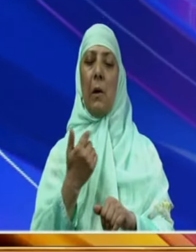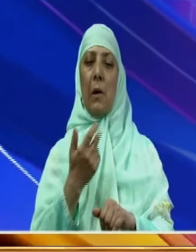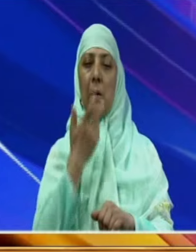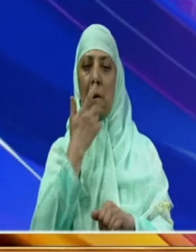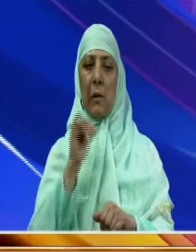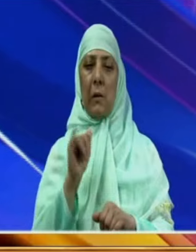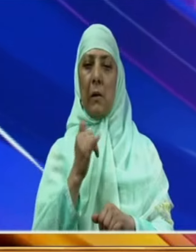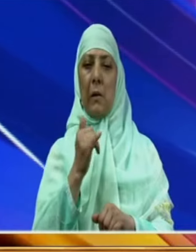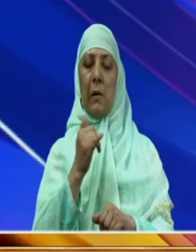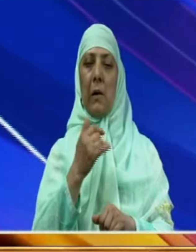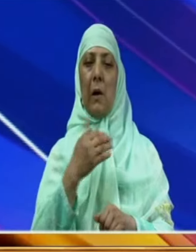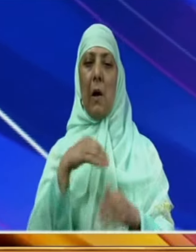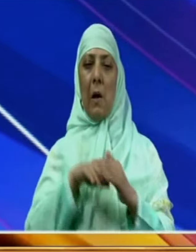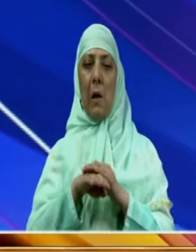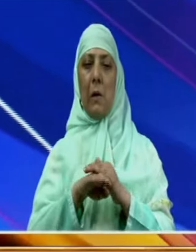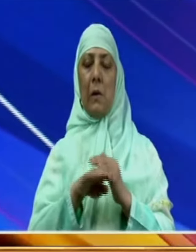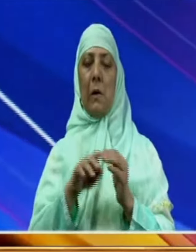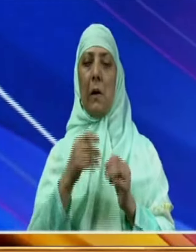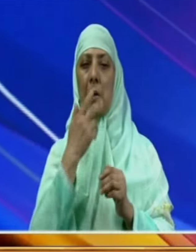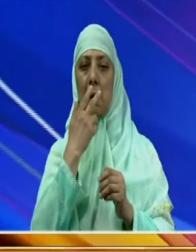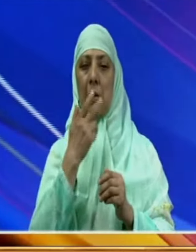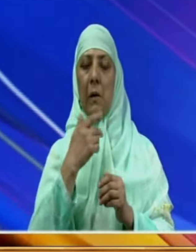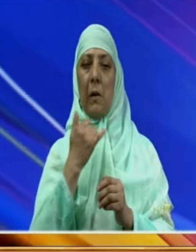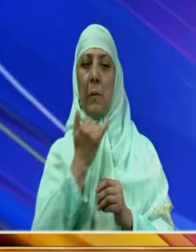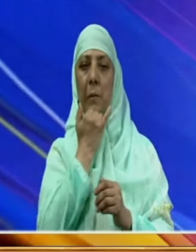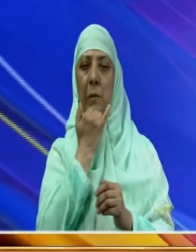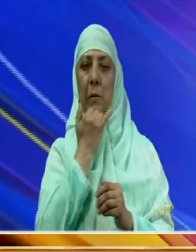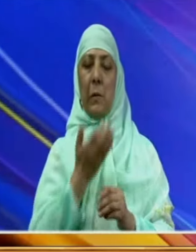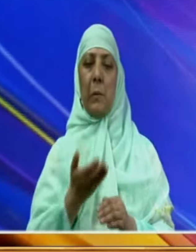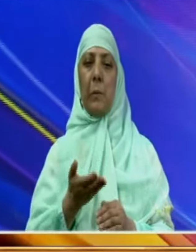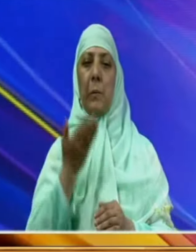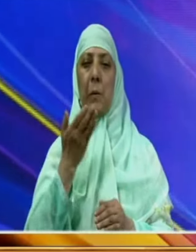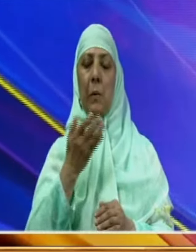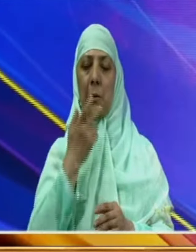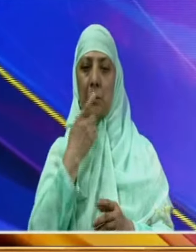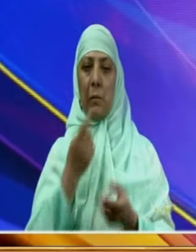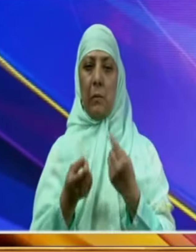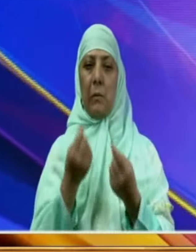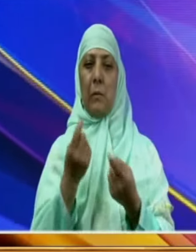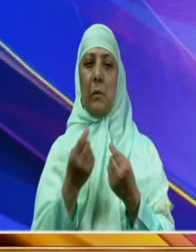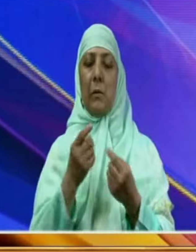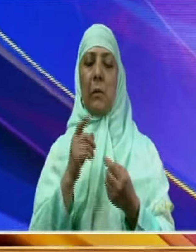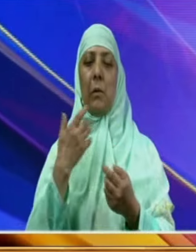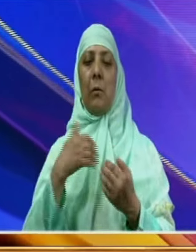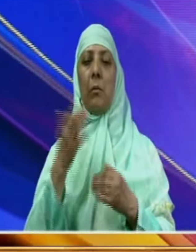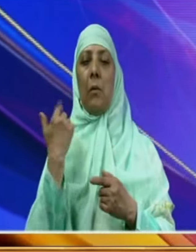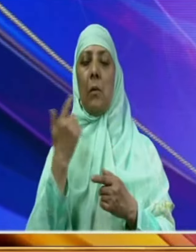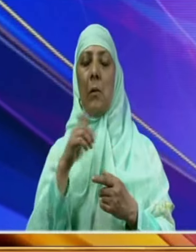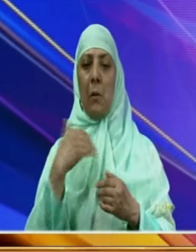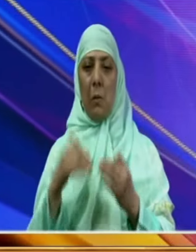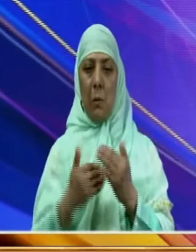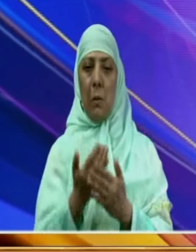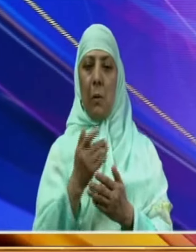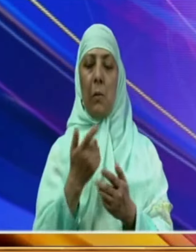ہونے والی موبائنہ بے ذابطگیوں کی آزادانہ اور الہیدہ تحقیقات کا مطالبہ کیا گیا ہے